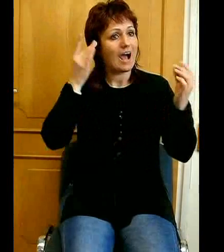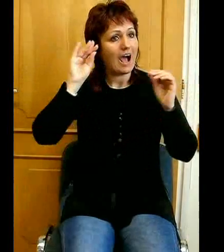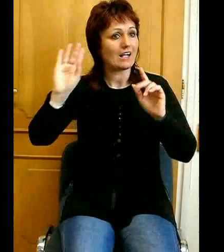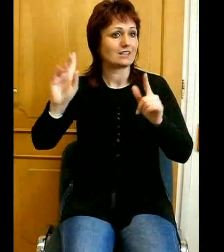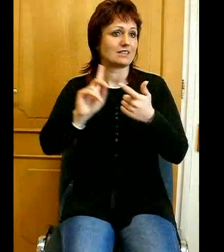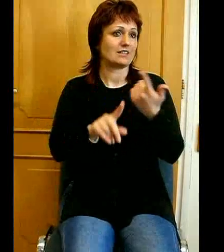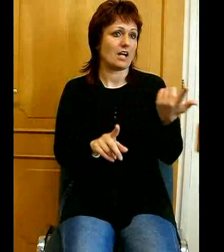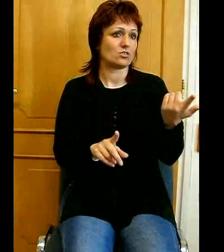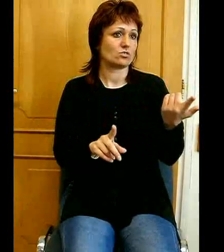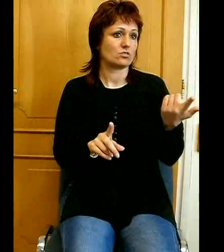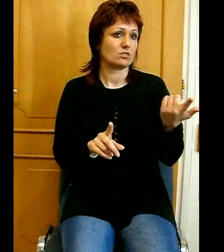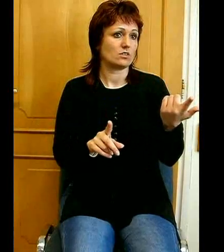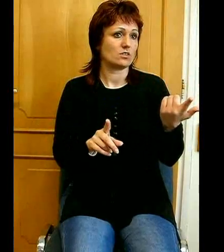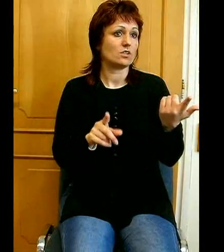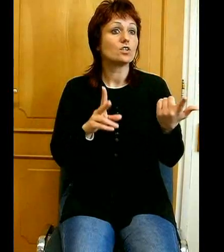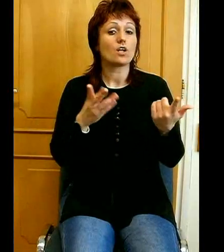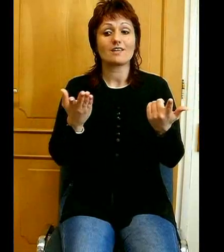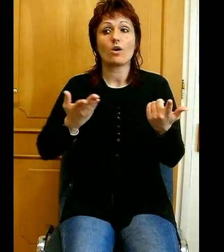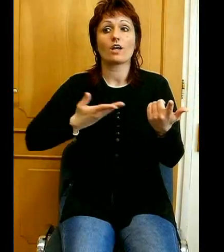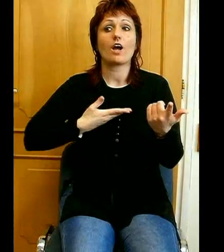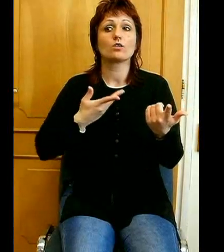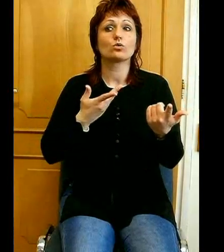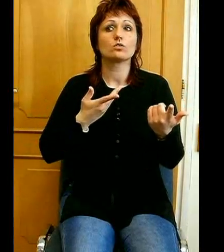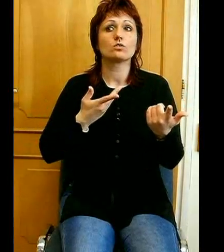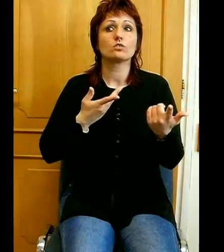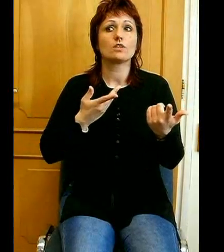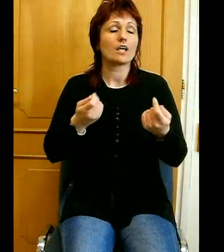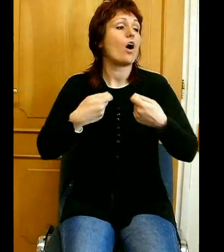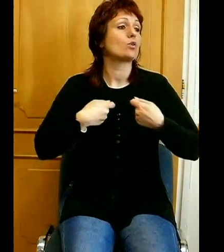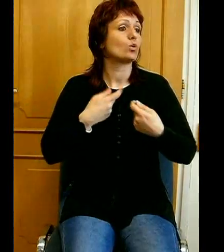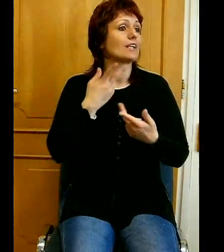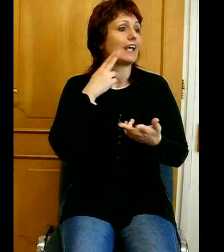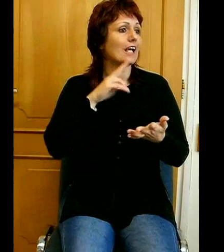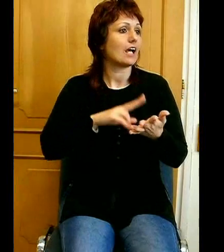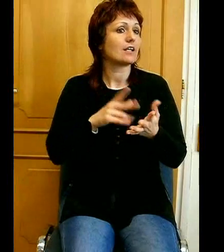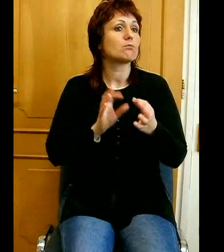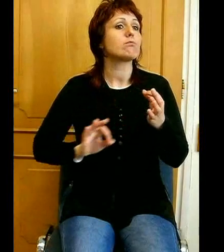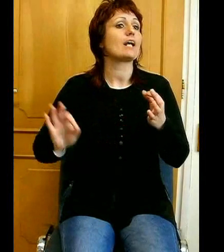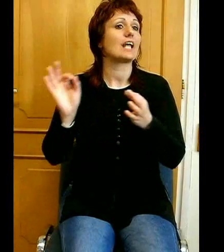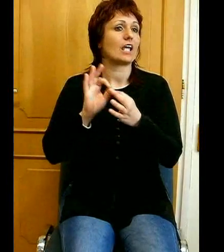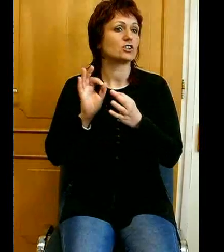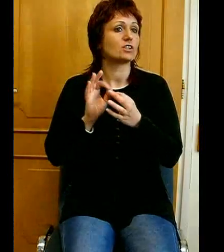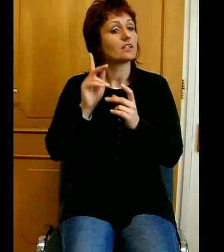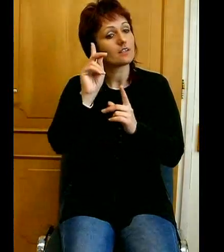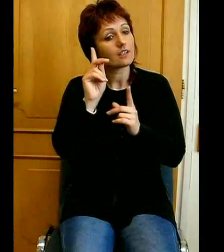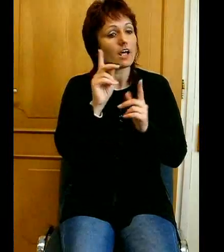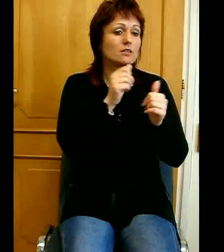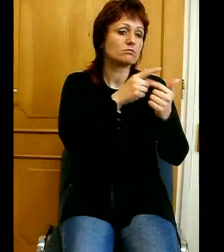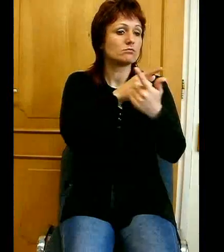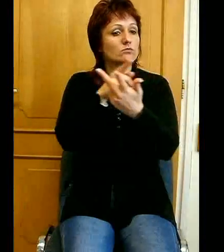ígéletet is beteljesítette a szült, de fölállított egy bizonyos sorrendet. Ebből a